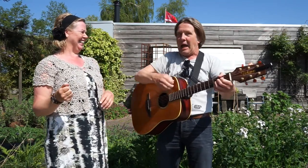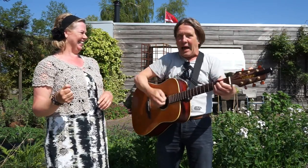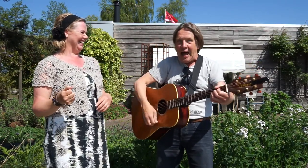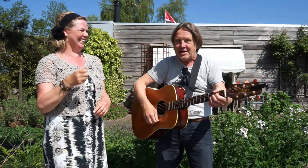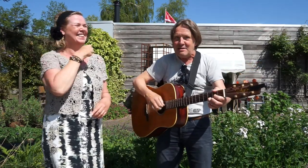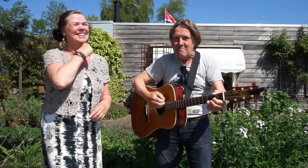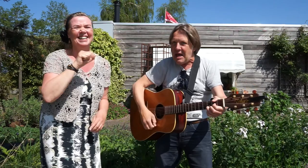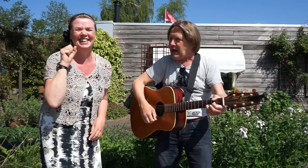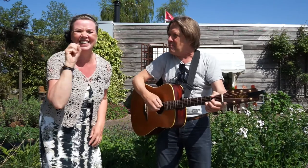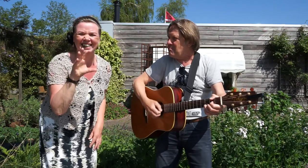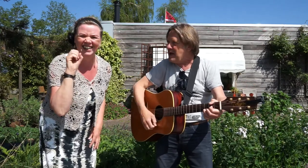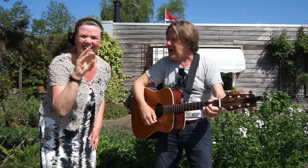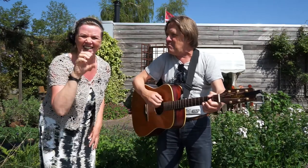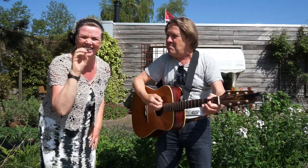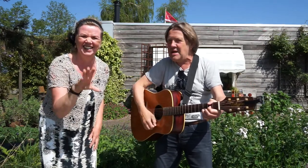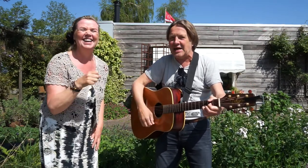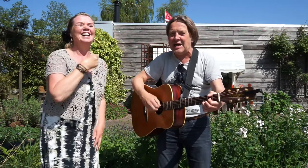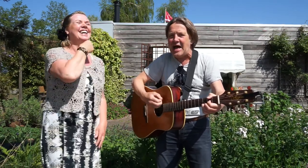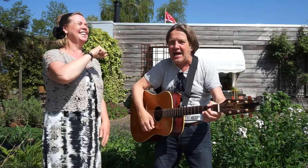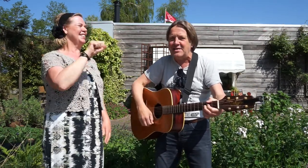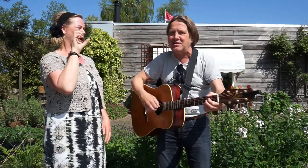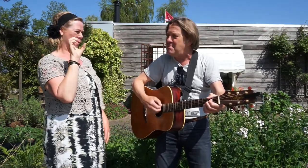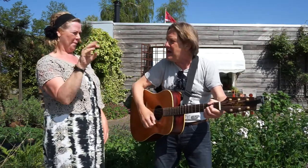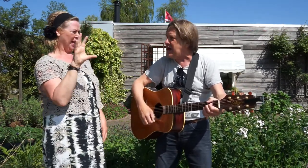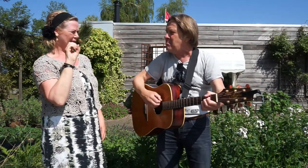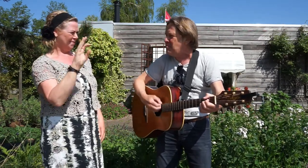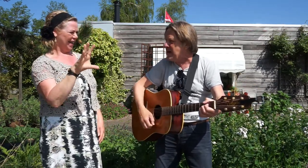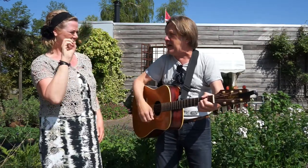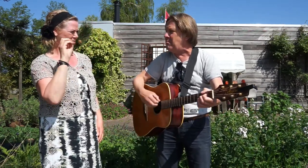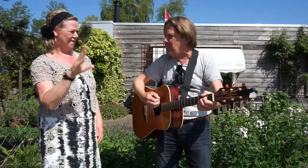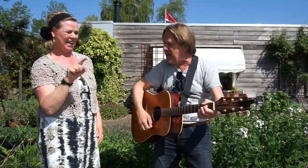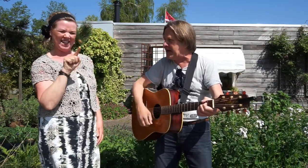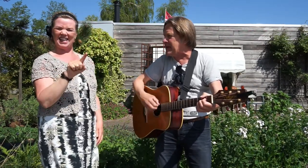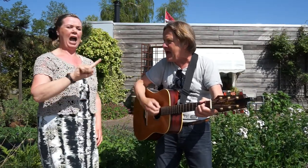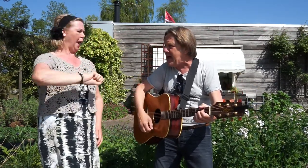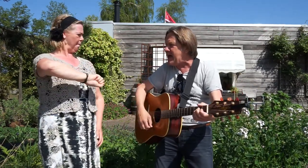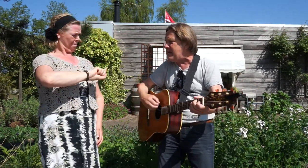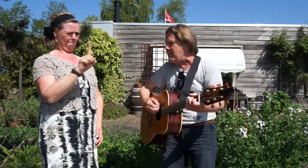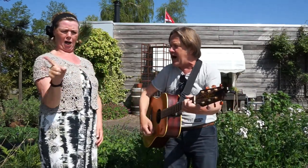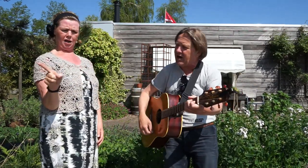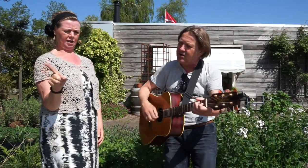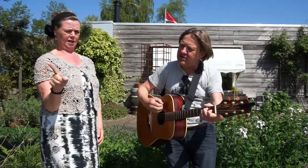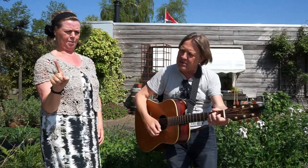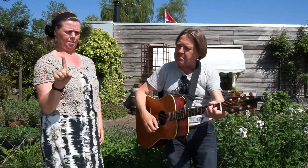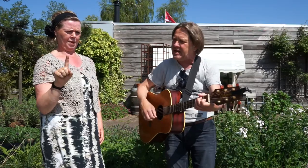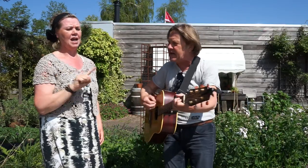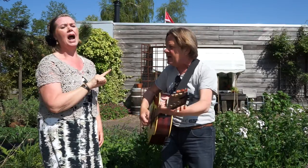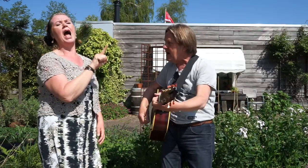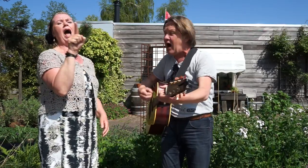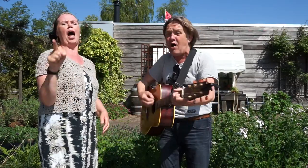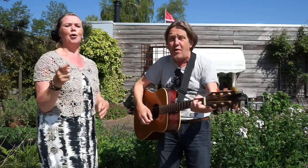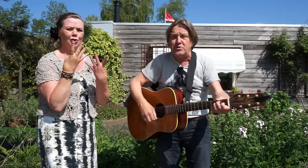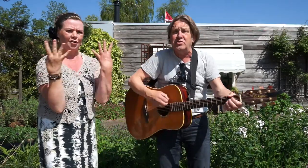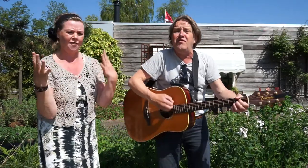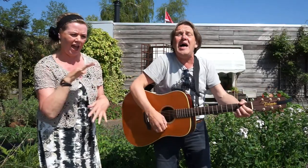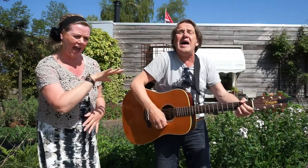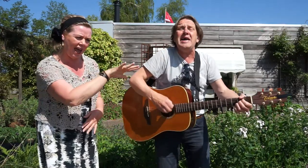Geitje mek, mek, mek. Geitje mek, mek, mek. Jij mag niet meer uit de wei.